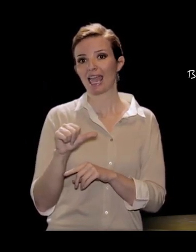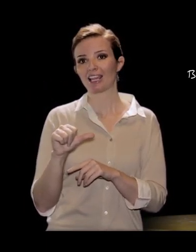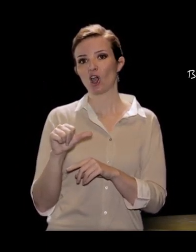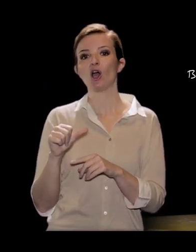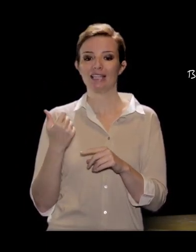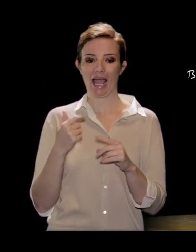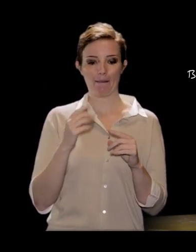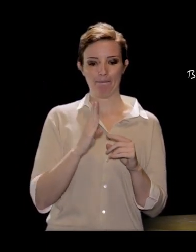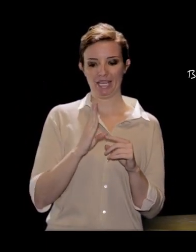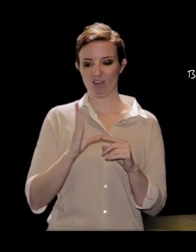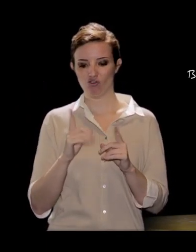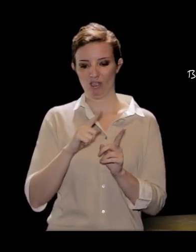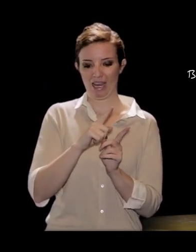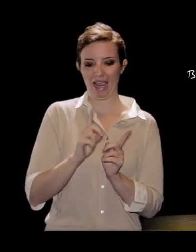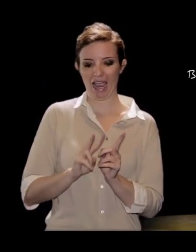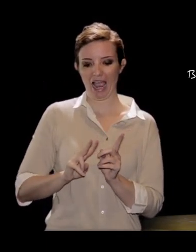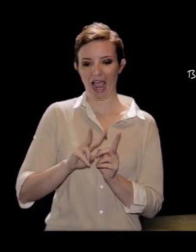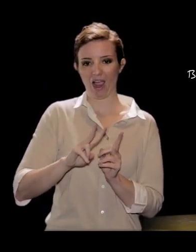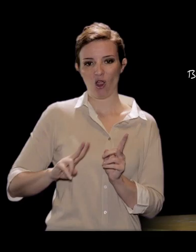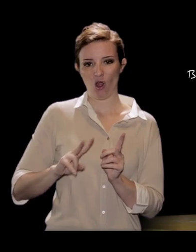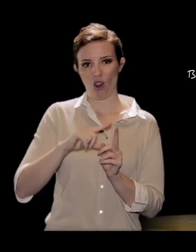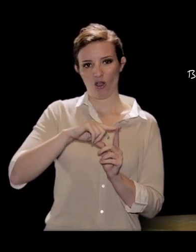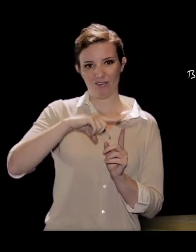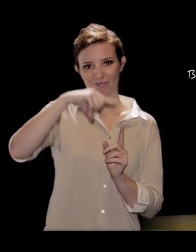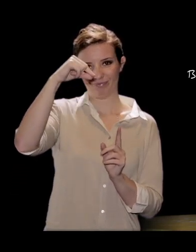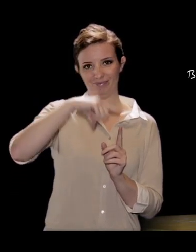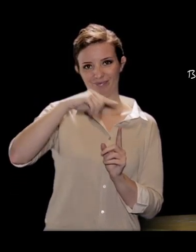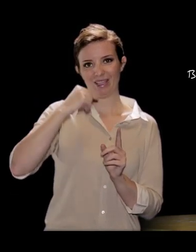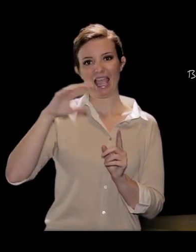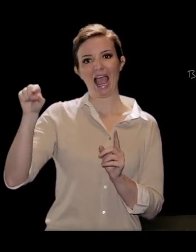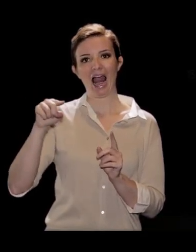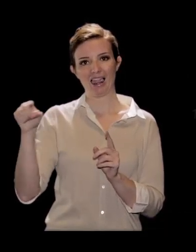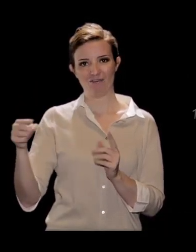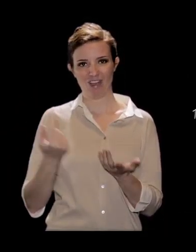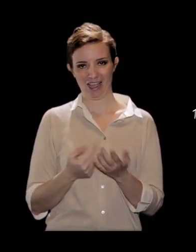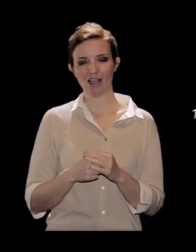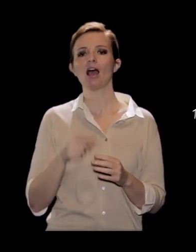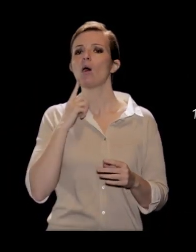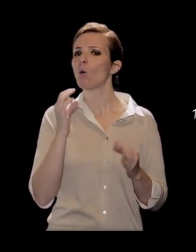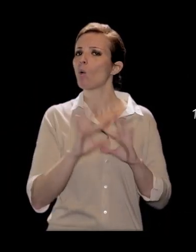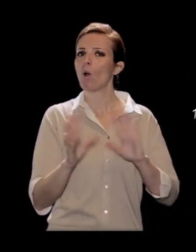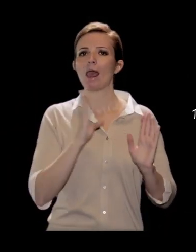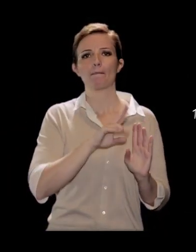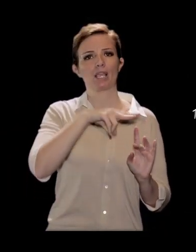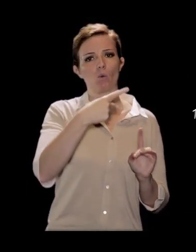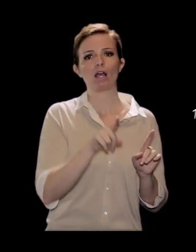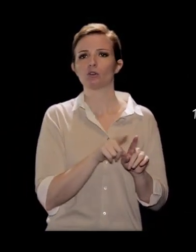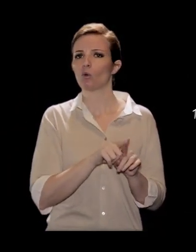B e C, che evidentemente è il coseno di α. Stesso discorso vale per B quadro, che sarà dato da A quadro più C quadro,